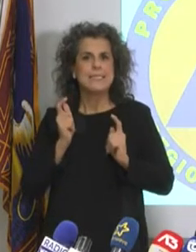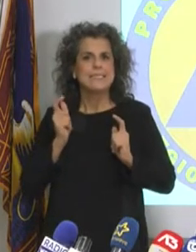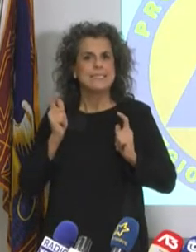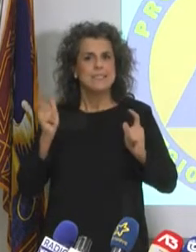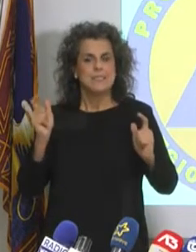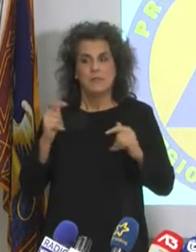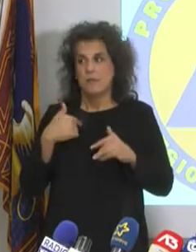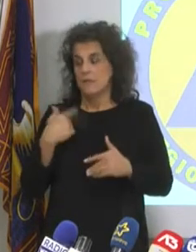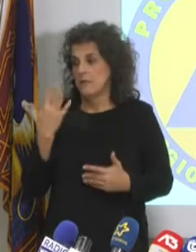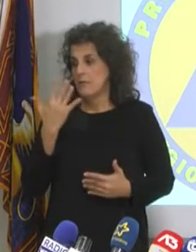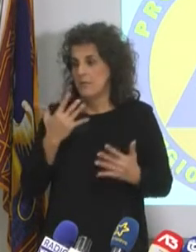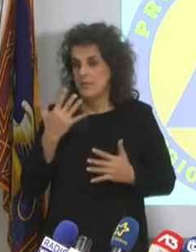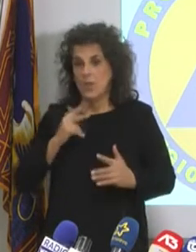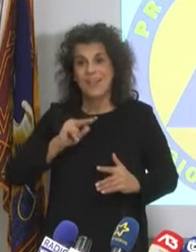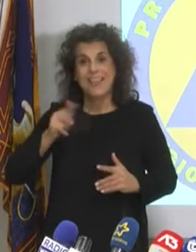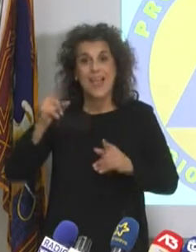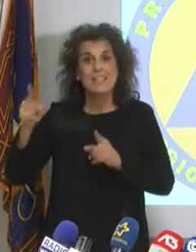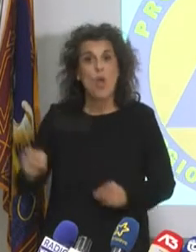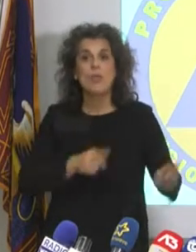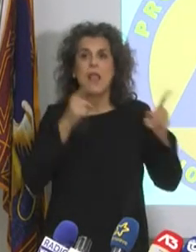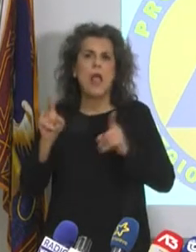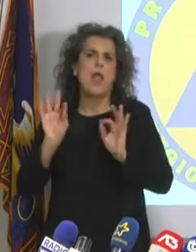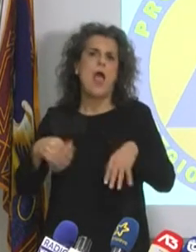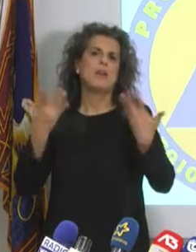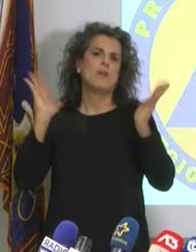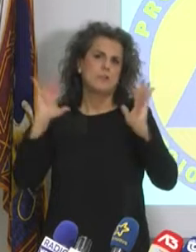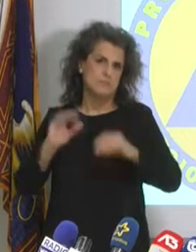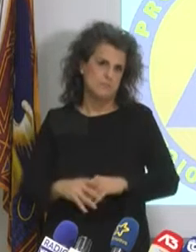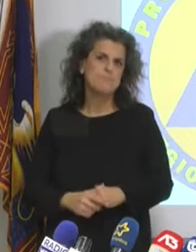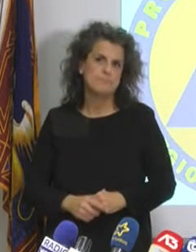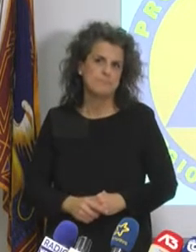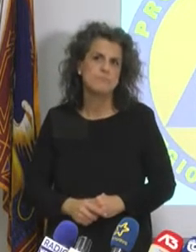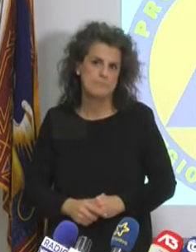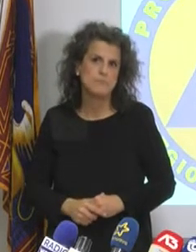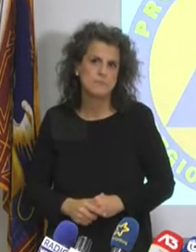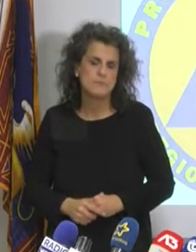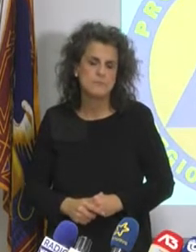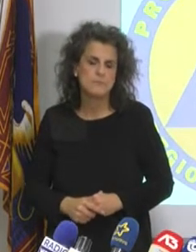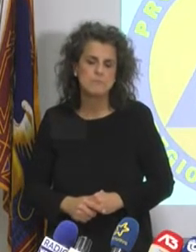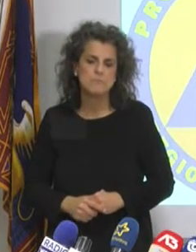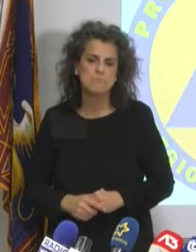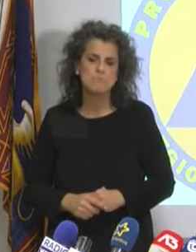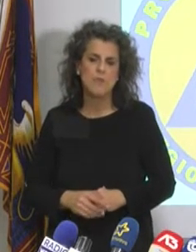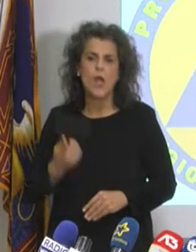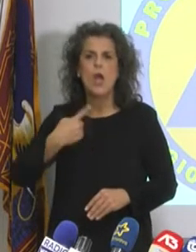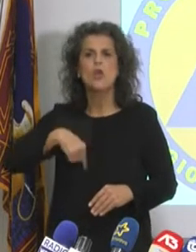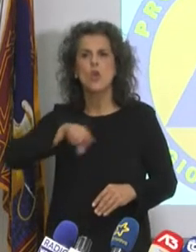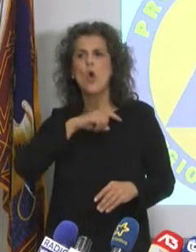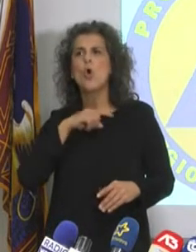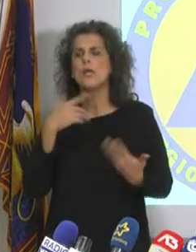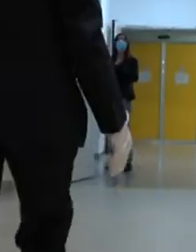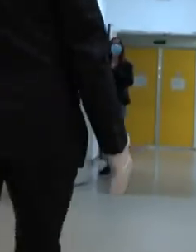Io penso che qui la terza ondata sia arrivata, perché comunque noi abbiamo dato